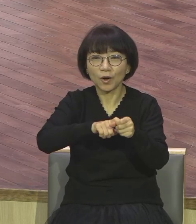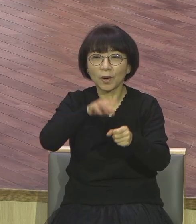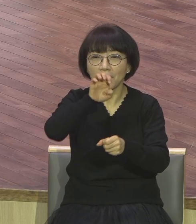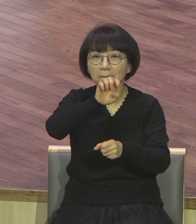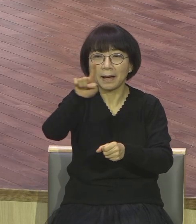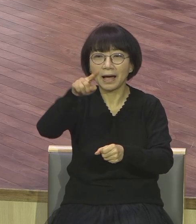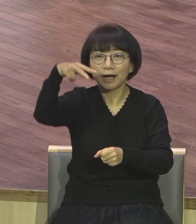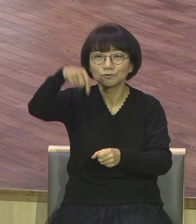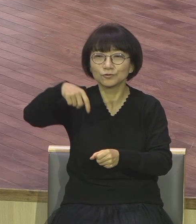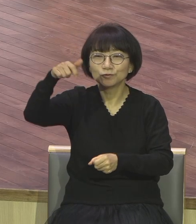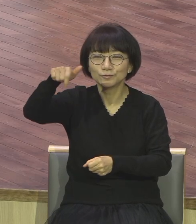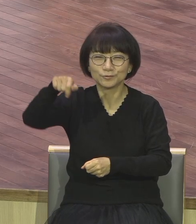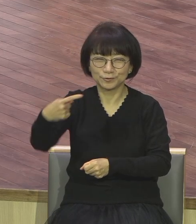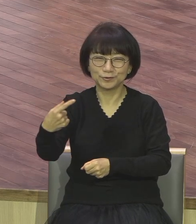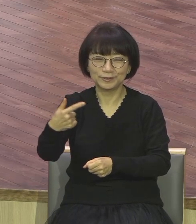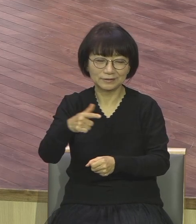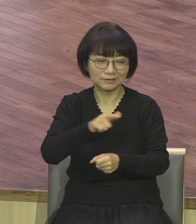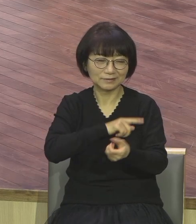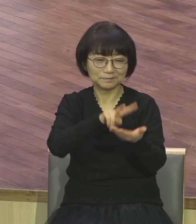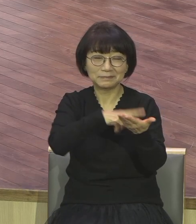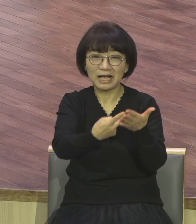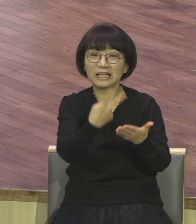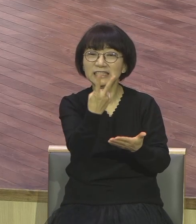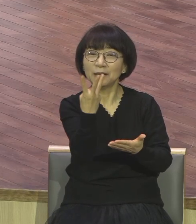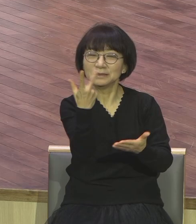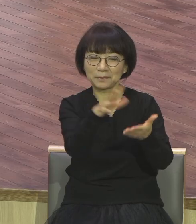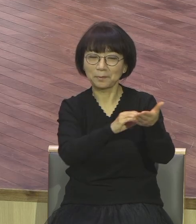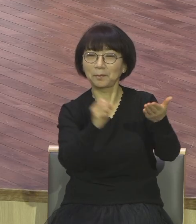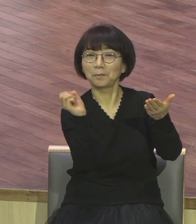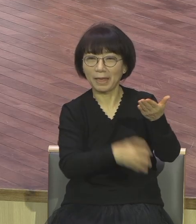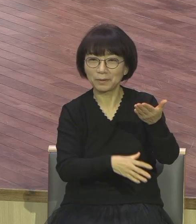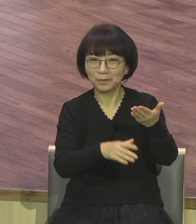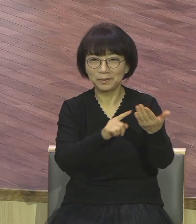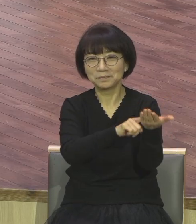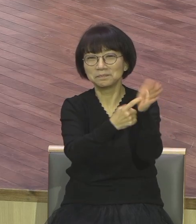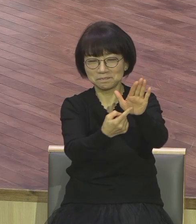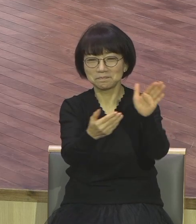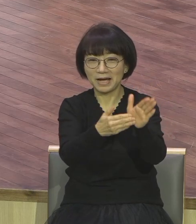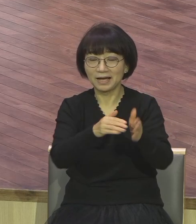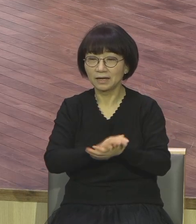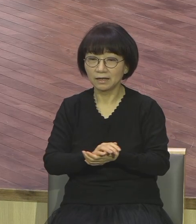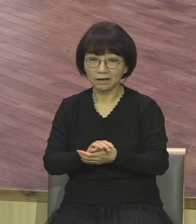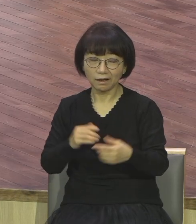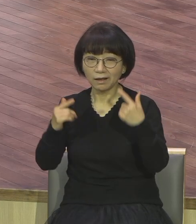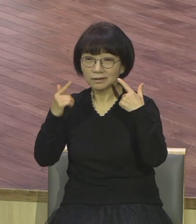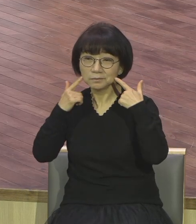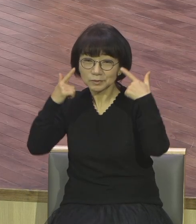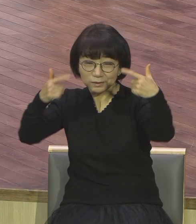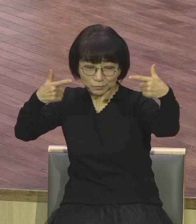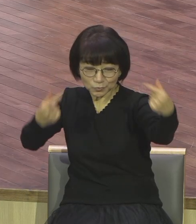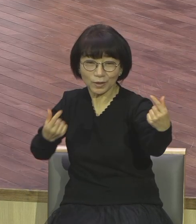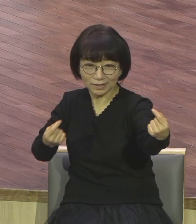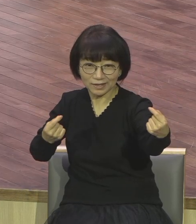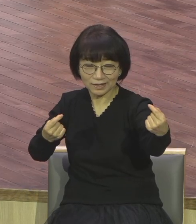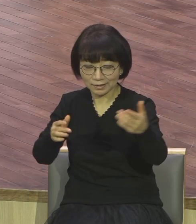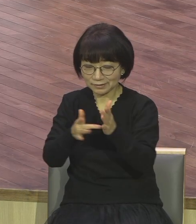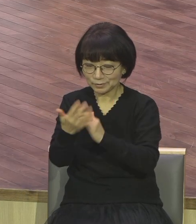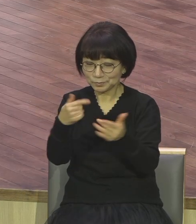못 알아듣습니다 같은 목사인데 같은 예수 믿는데 이 영적 비밀